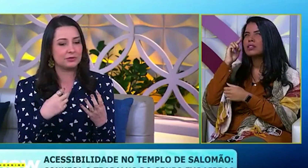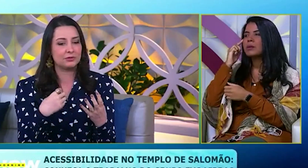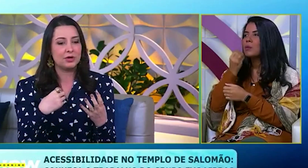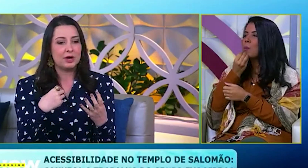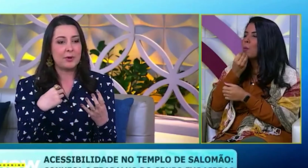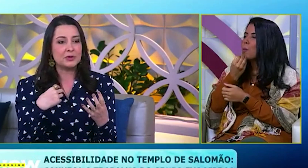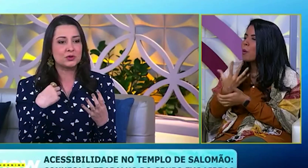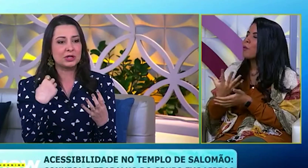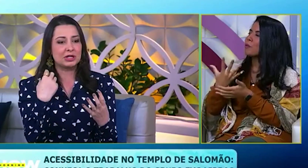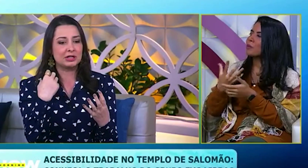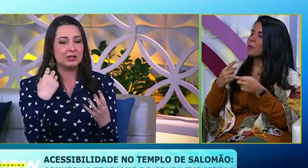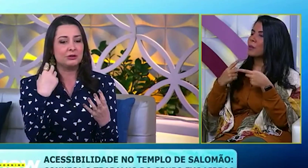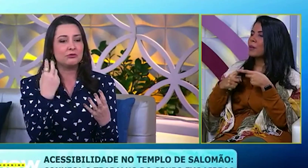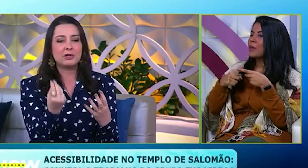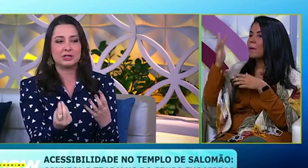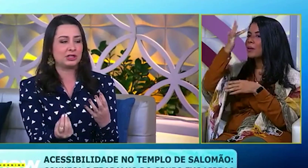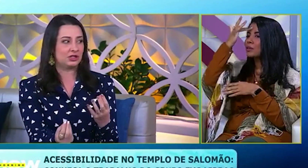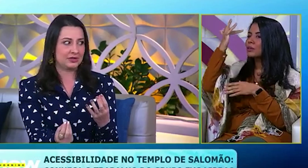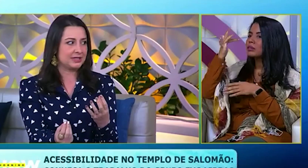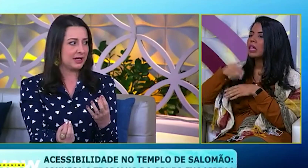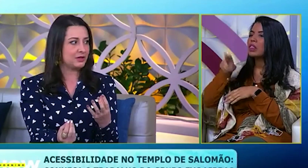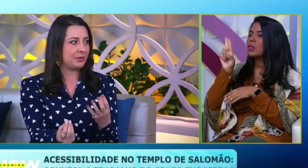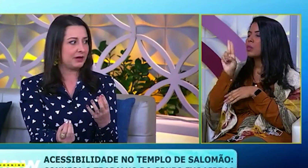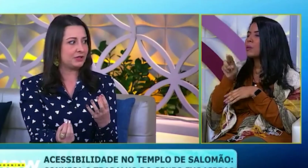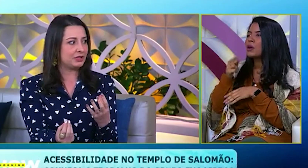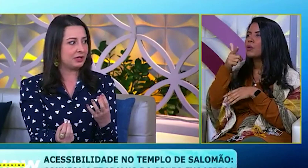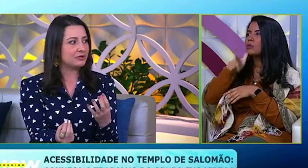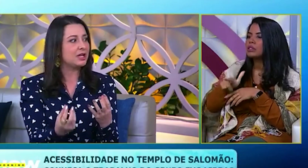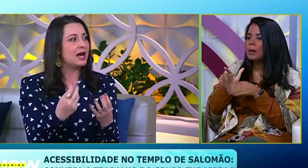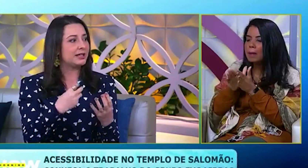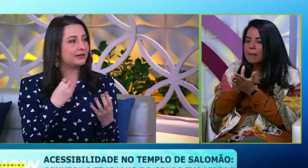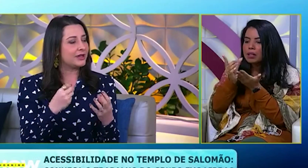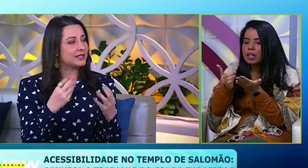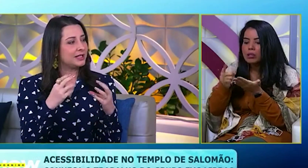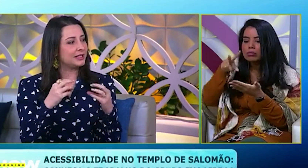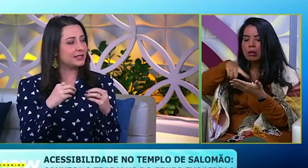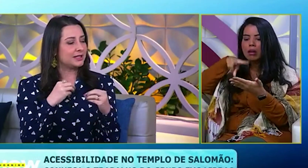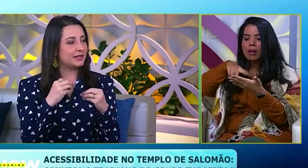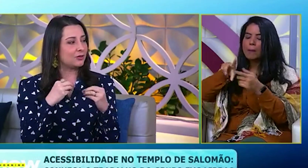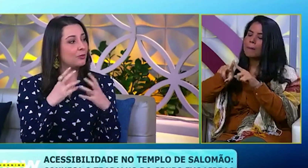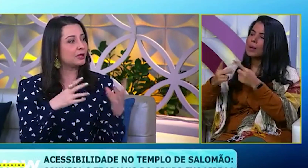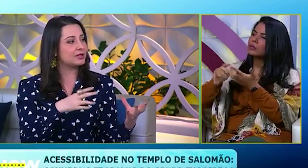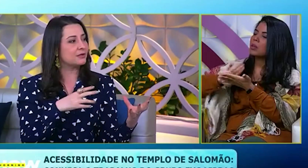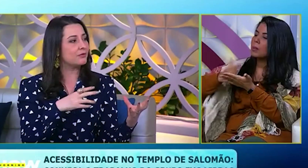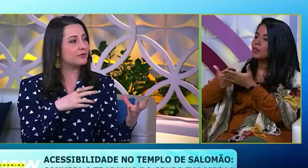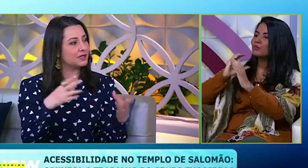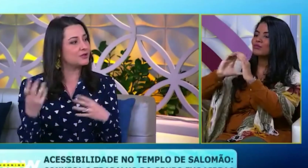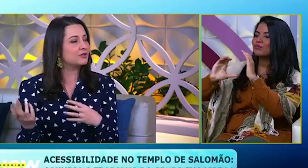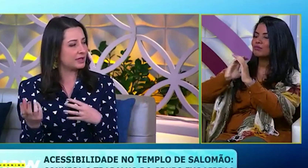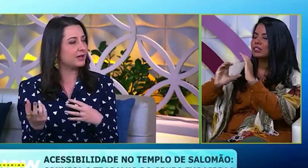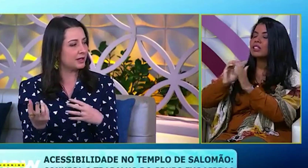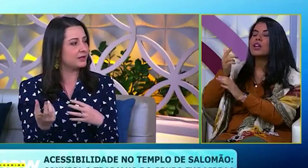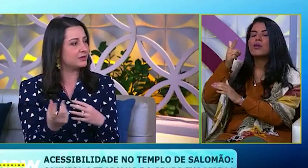vocês, quando uma pessoa que nunca tinha tido acesso à palavra de Deus, através ali dessa comunicação com